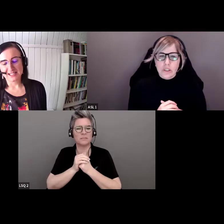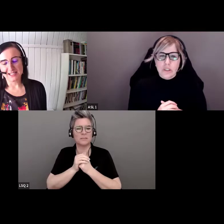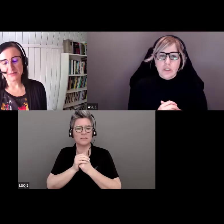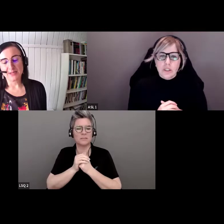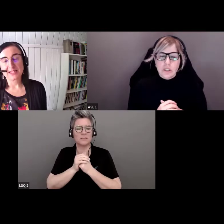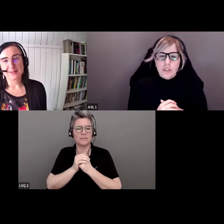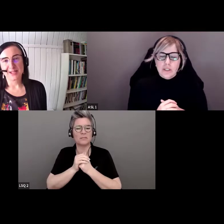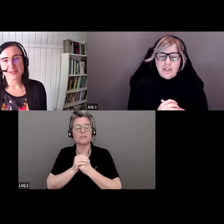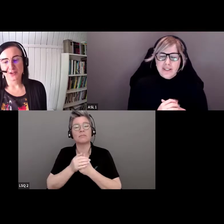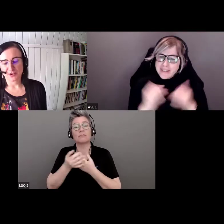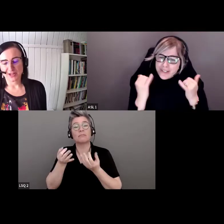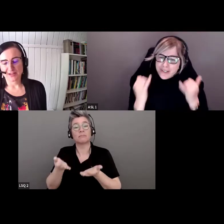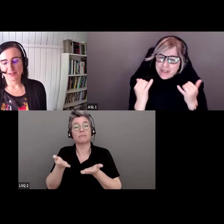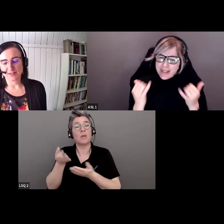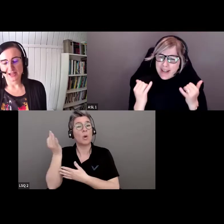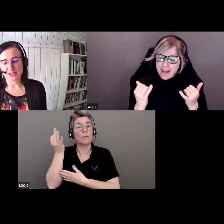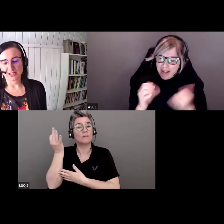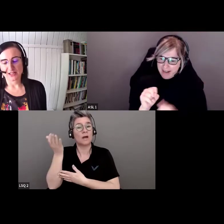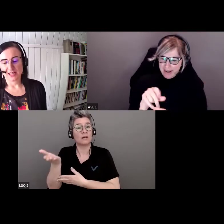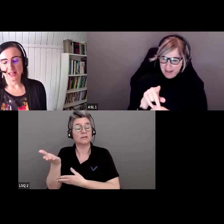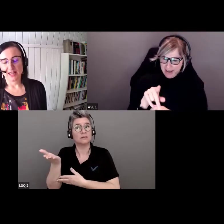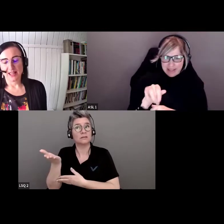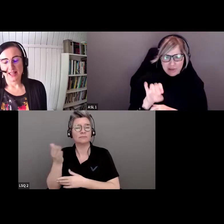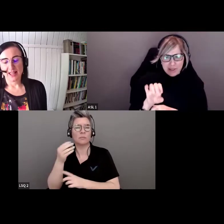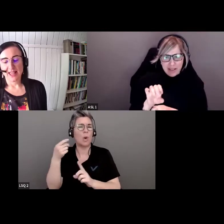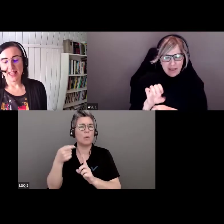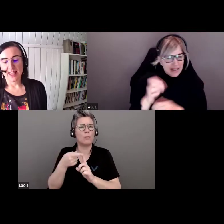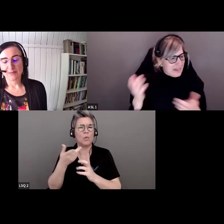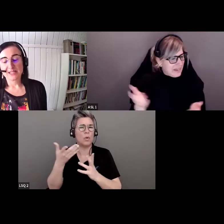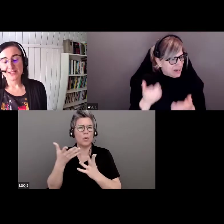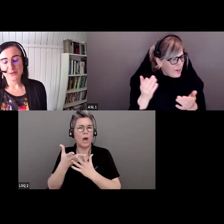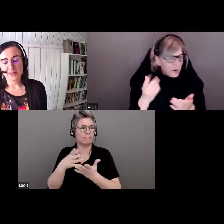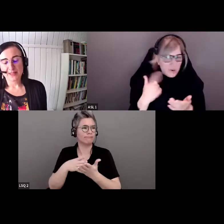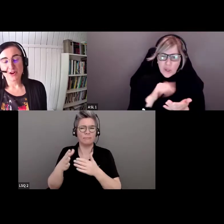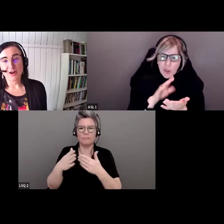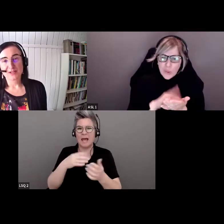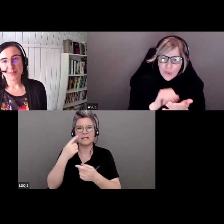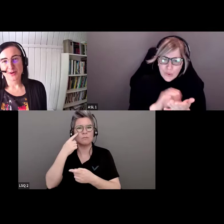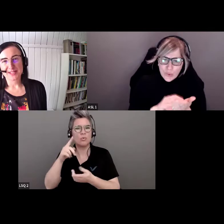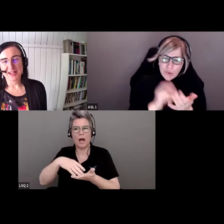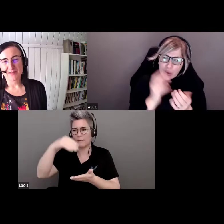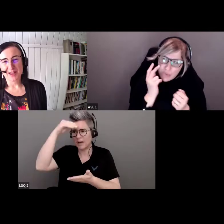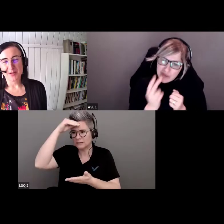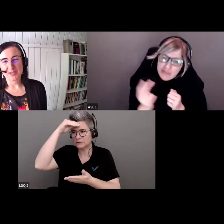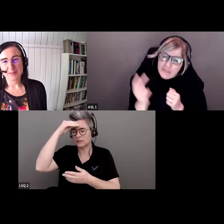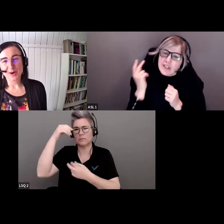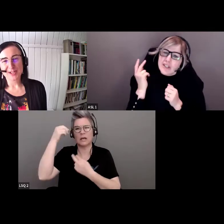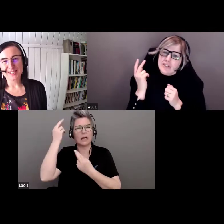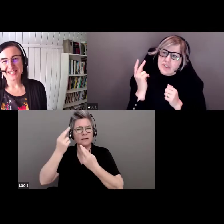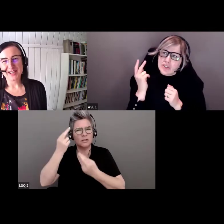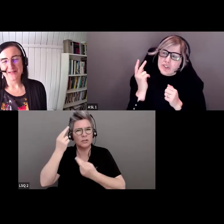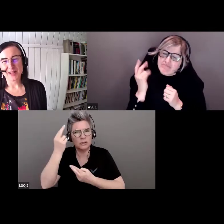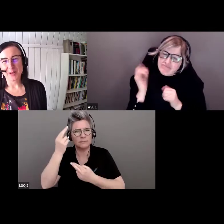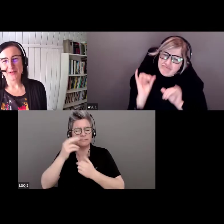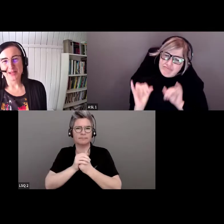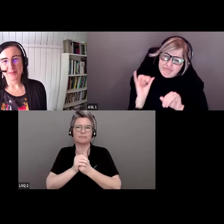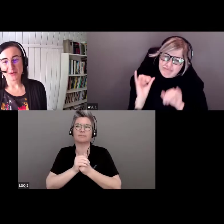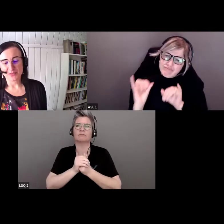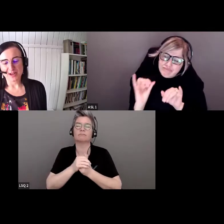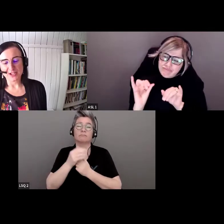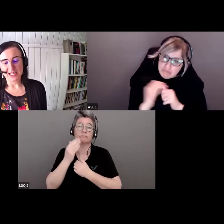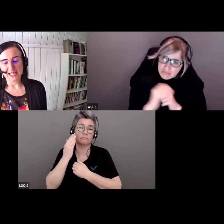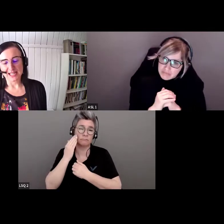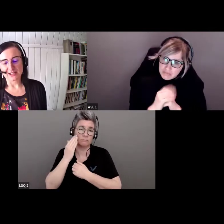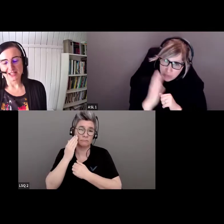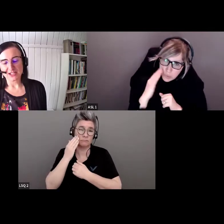Cette séance se veut un espace d'apprentissage et de réflexion. Sachez qu'il existe